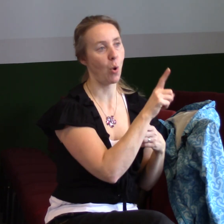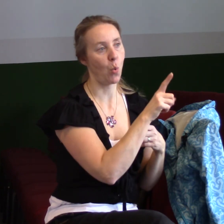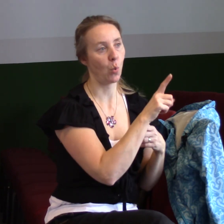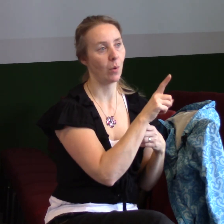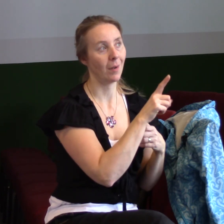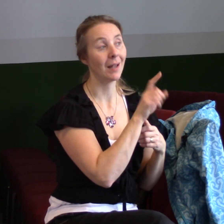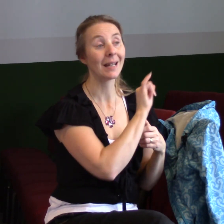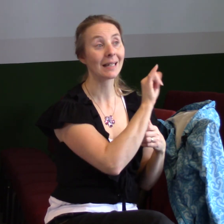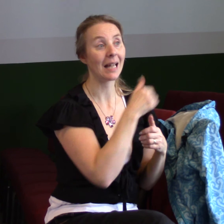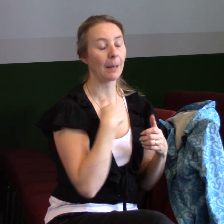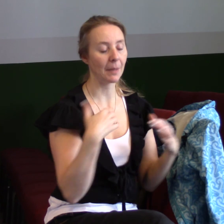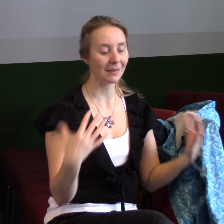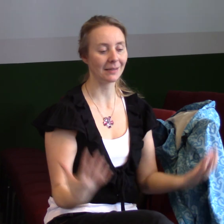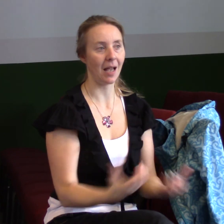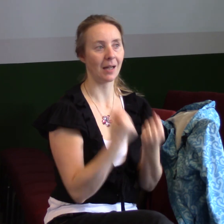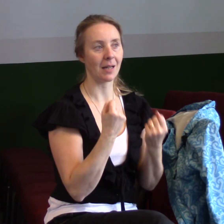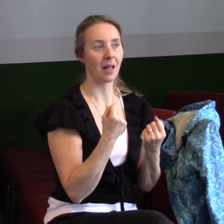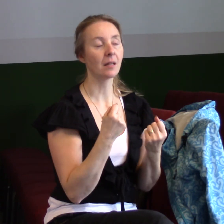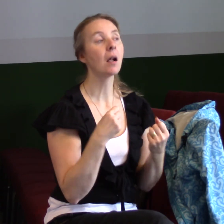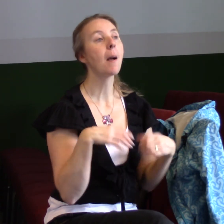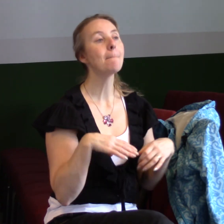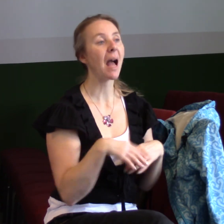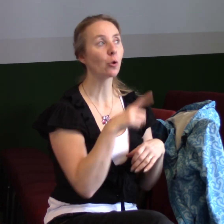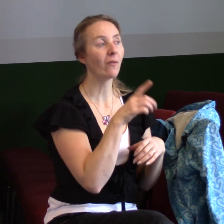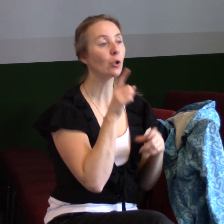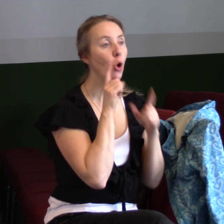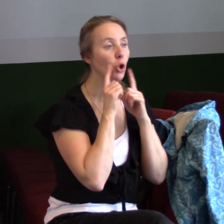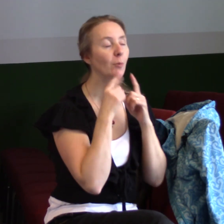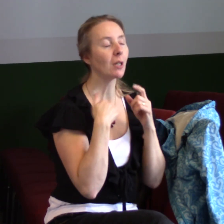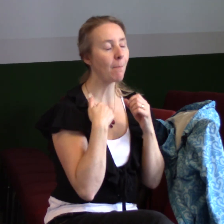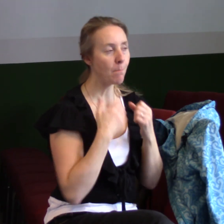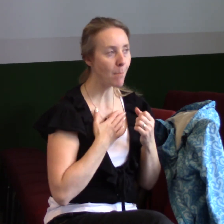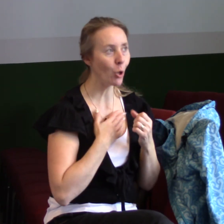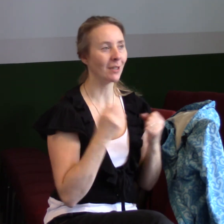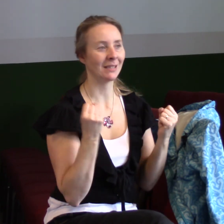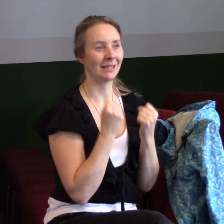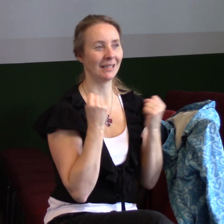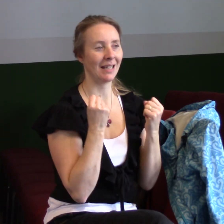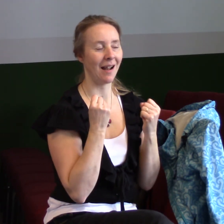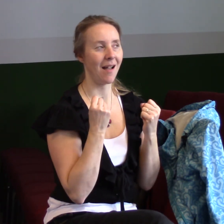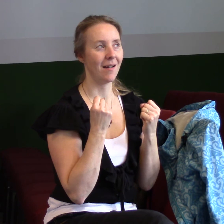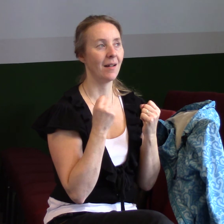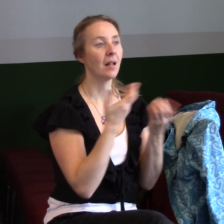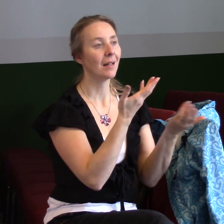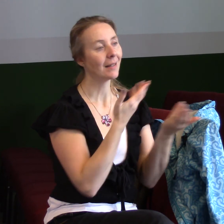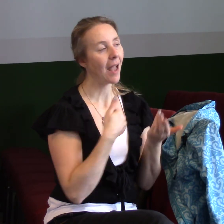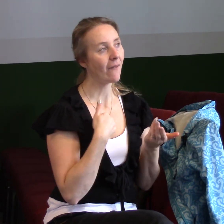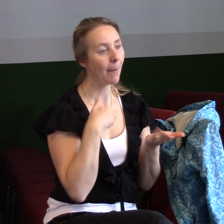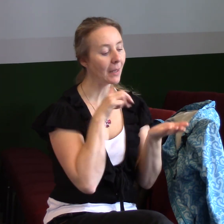zachraňuje. Panovník hospodin je, síla, činí mé nohy podobné laním, dává mi kráčet po návrší.